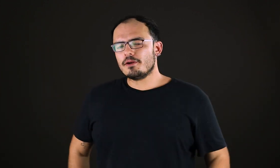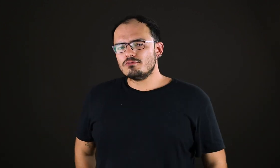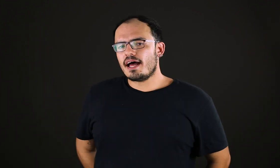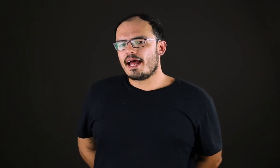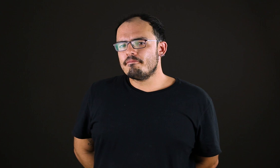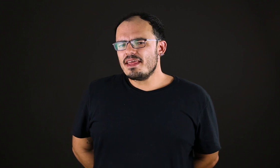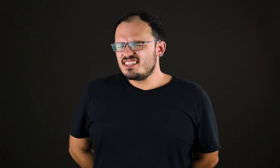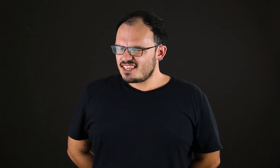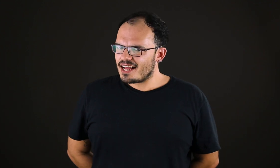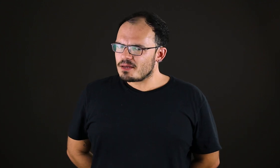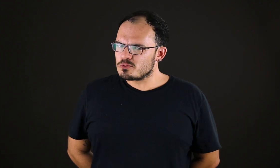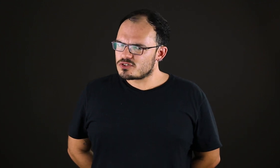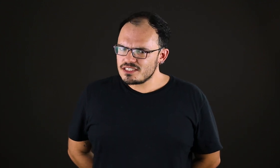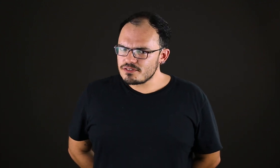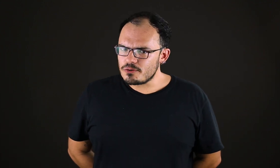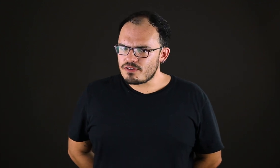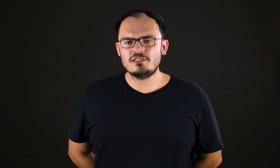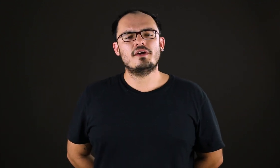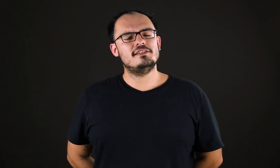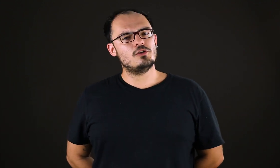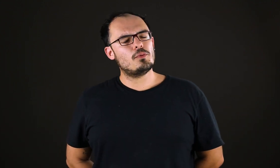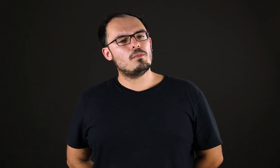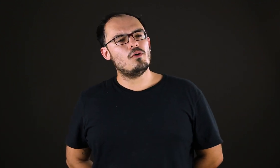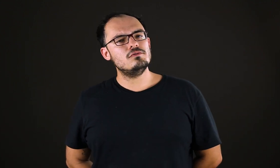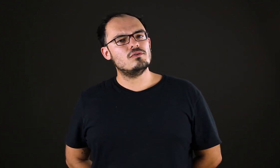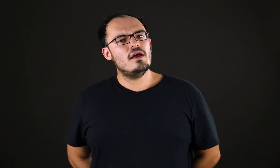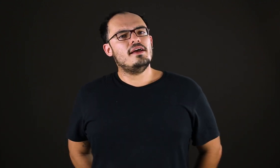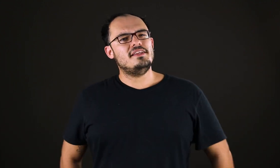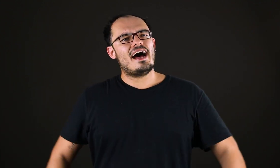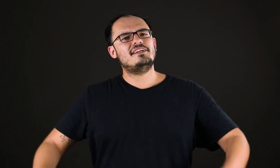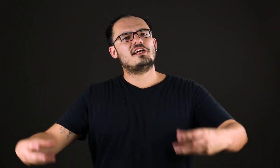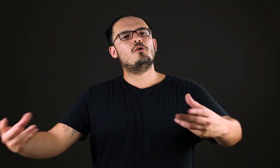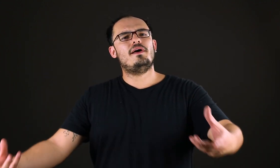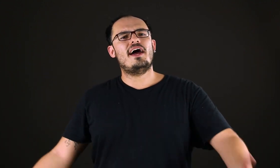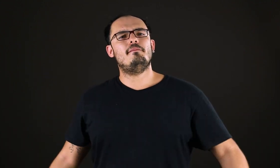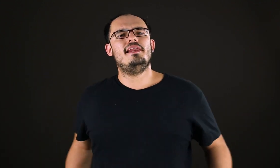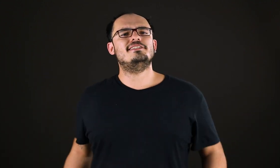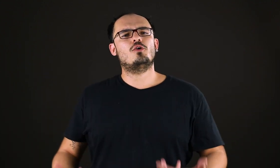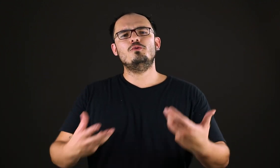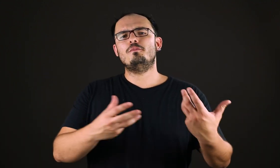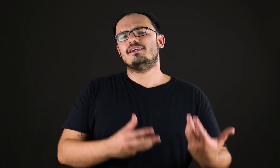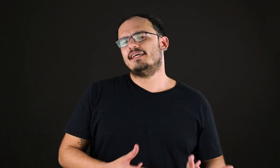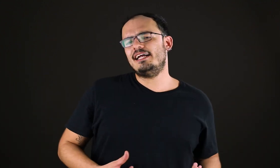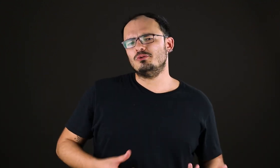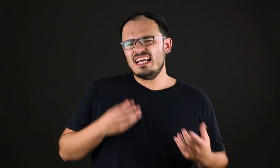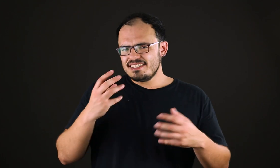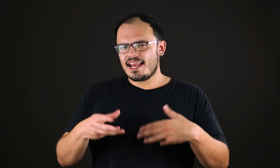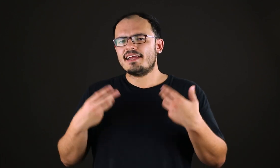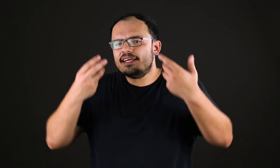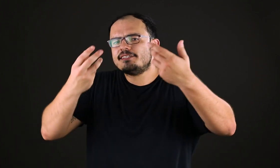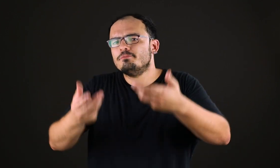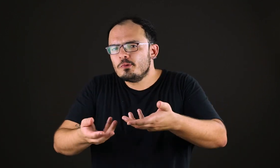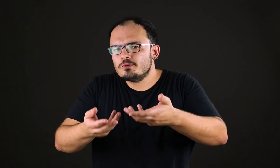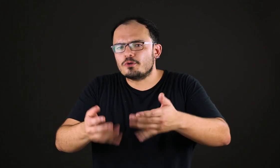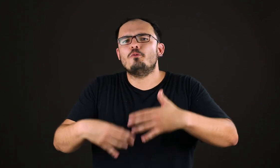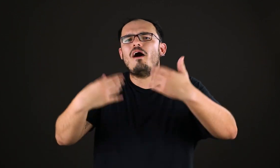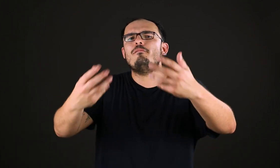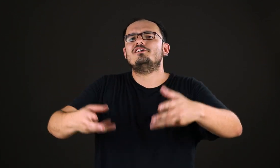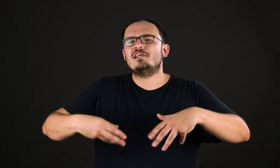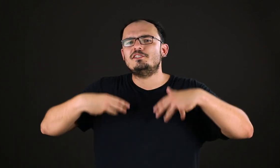pergunta é, será que é possível fazer o que eles estão propondo? Da arte recuperar a beleza como no passado? Será que nesse mundo que o Bauman chama